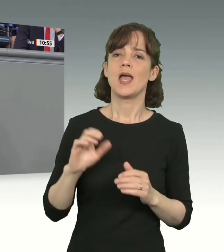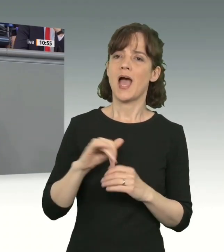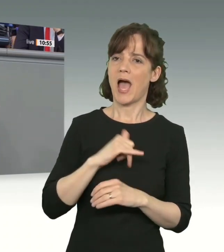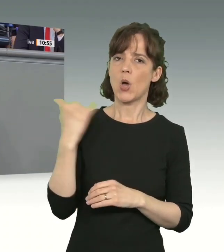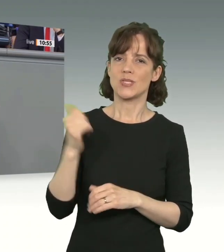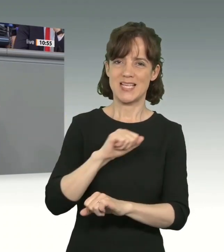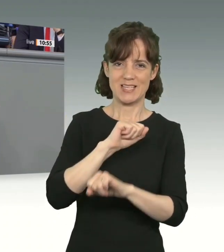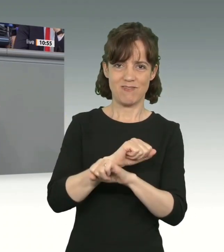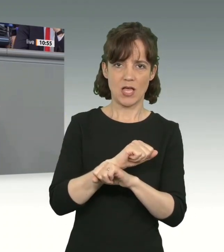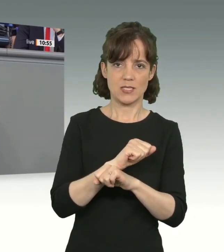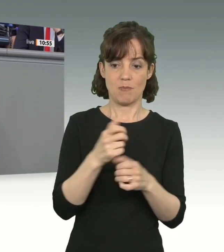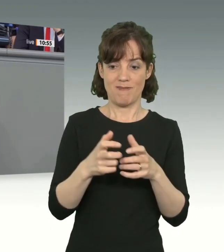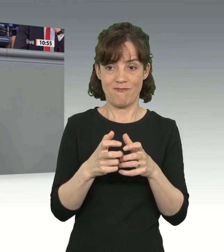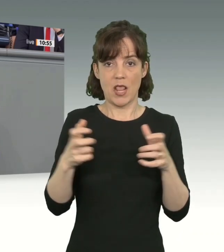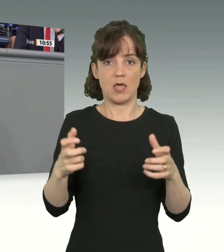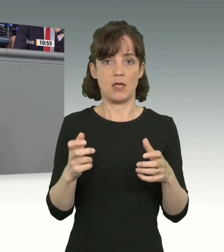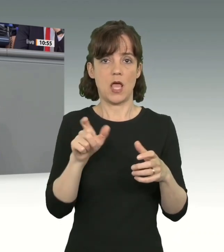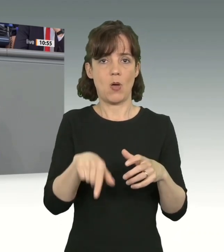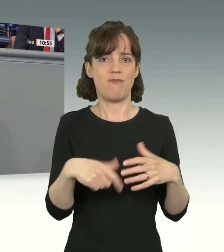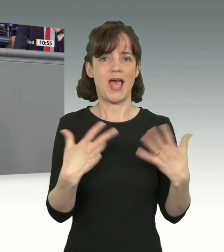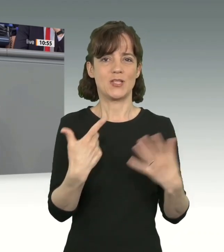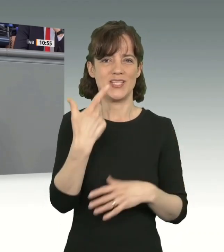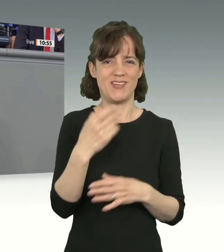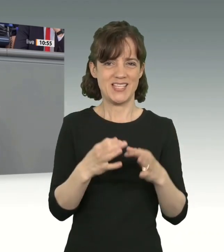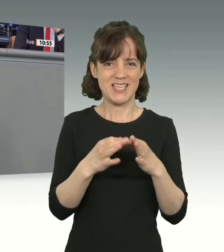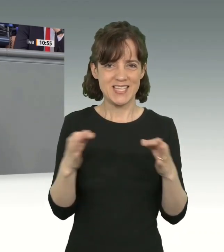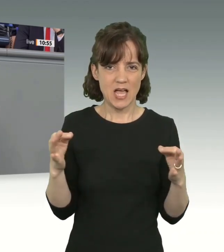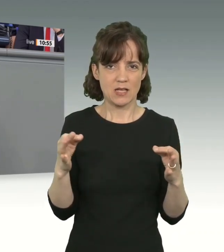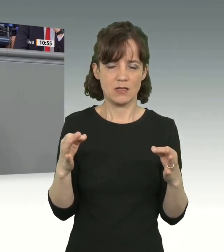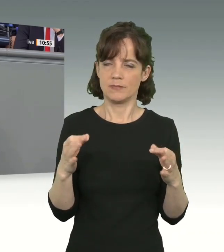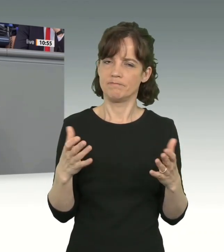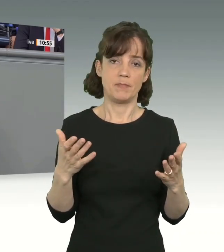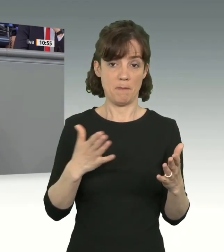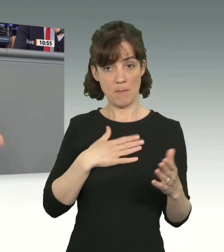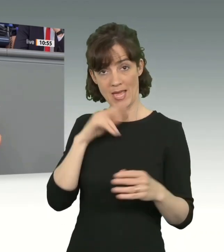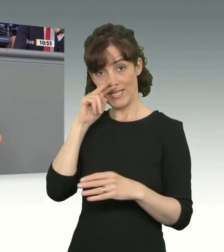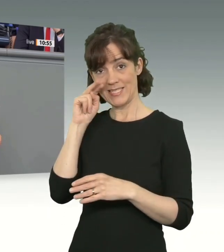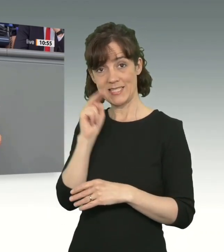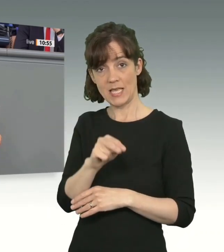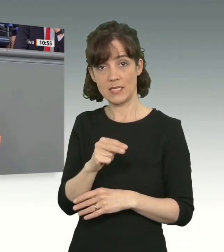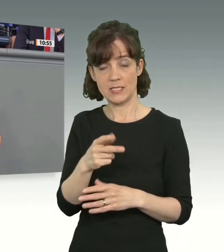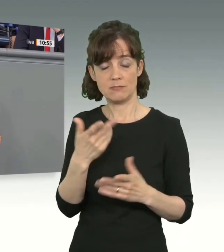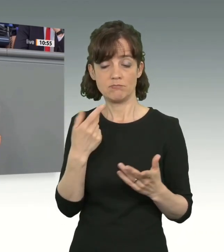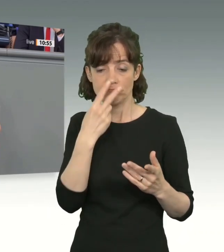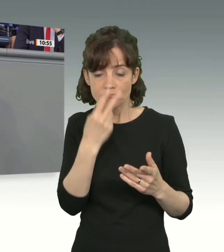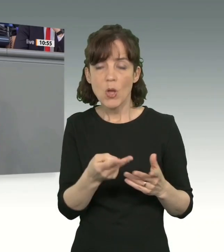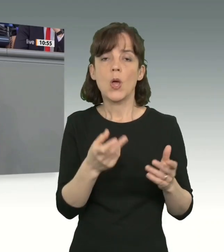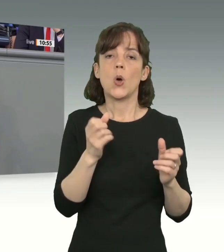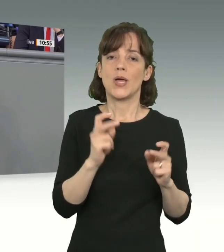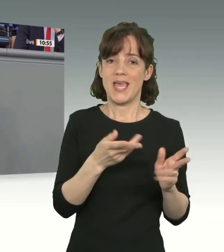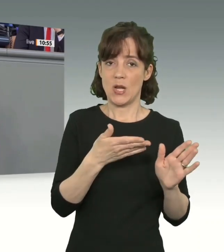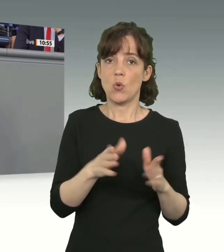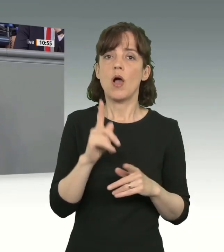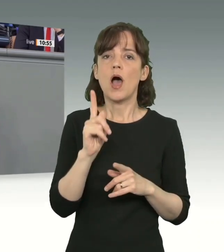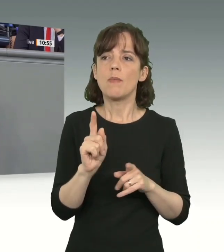28 Tage im Bedarfsfall und menschenrechtskonform zu verlängern, ist aus meiner Sicht in Ordnung. Aber es als